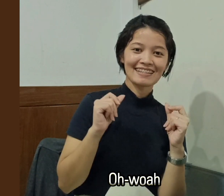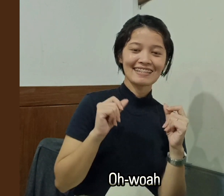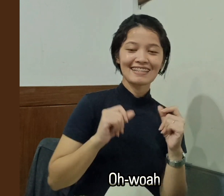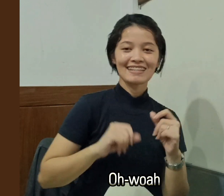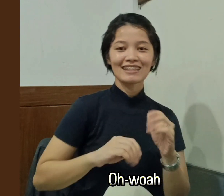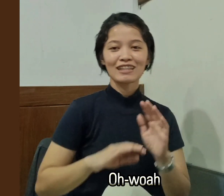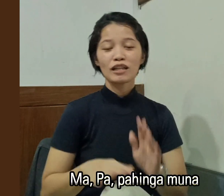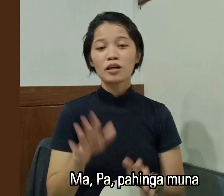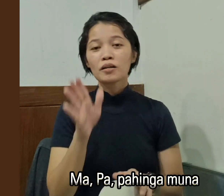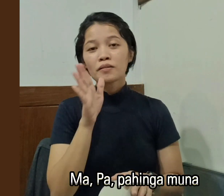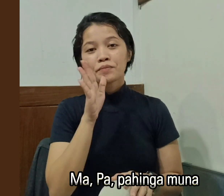Mapa.